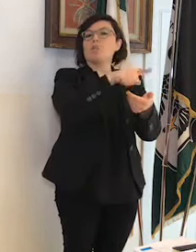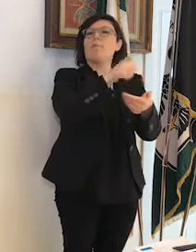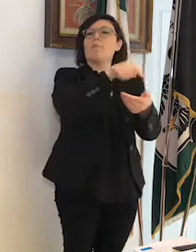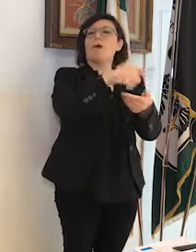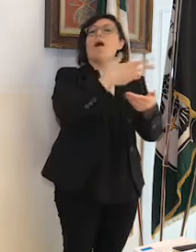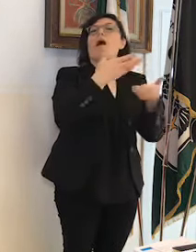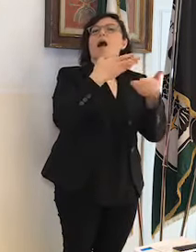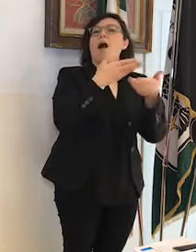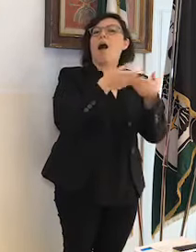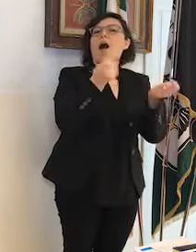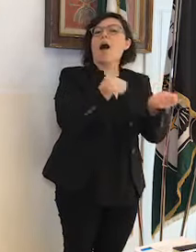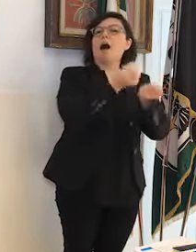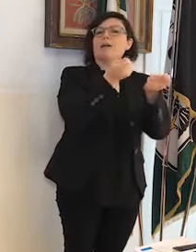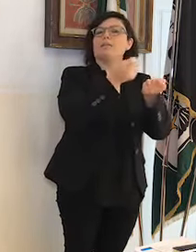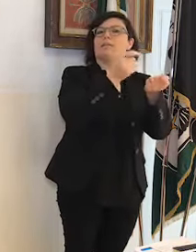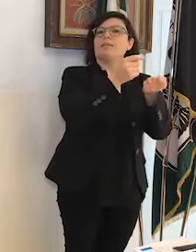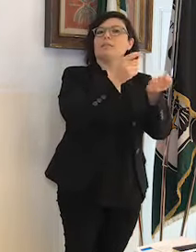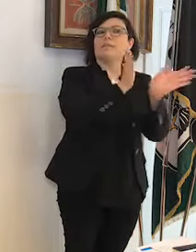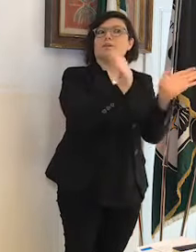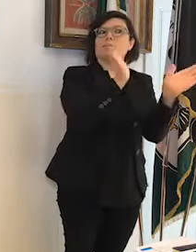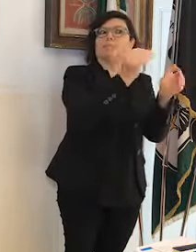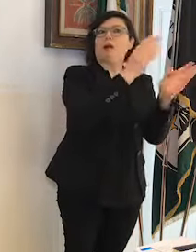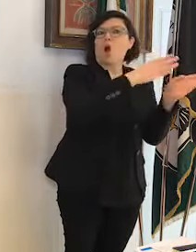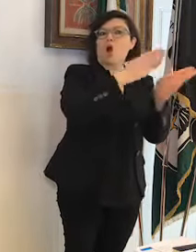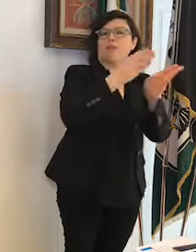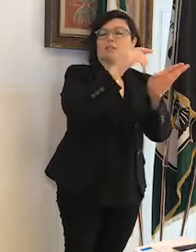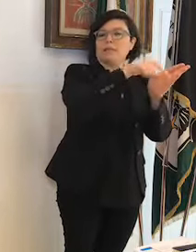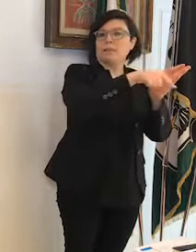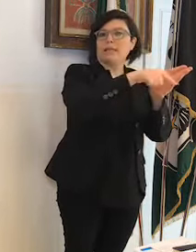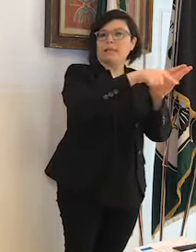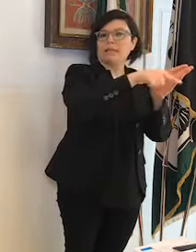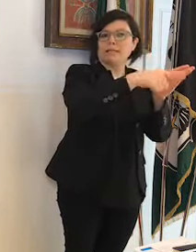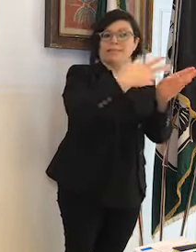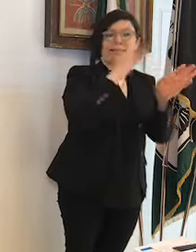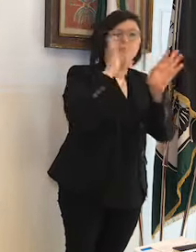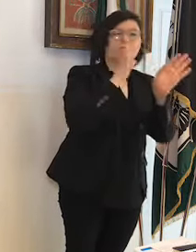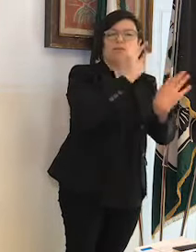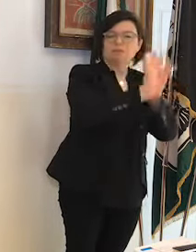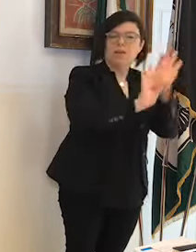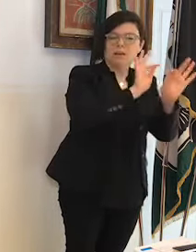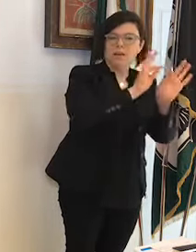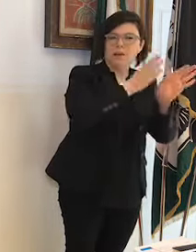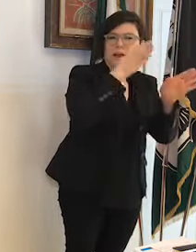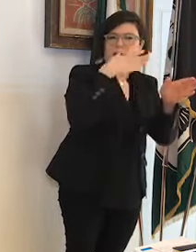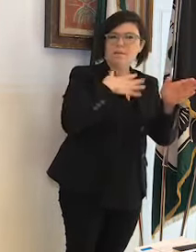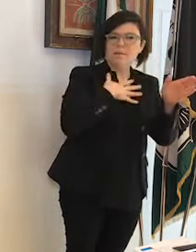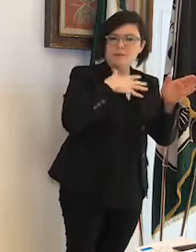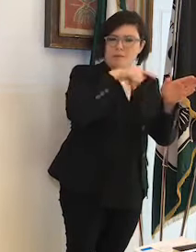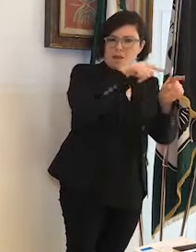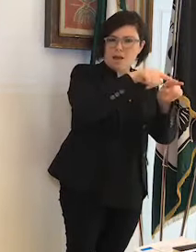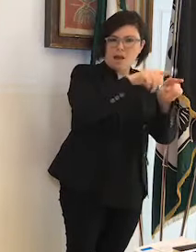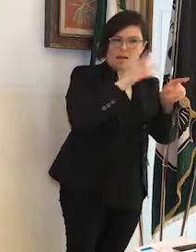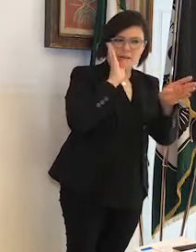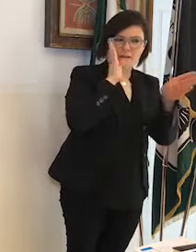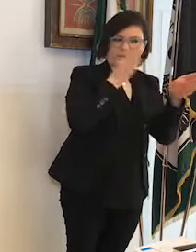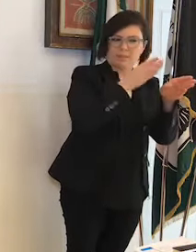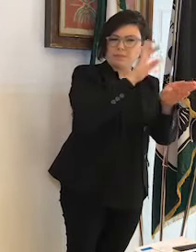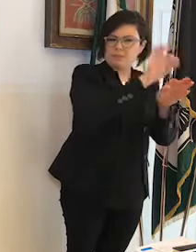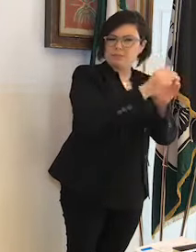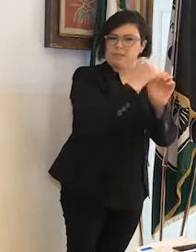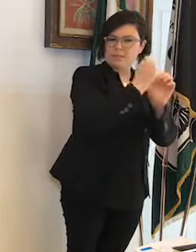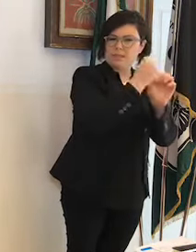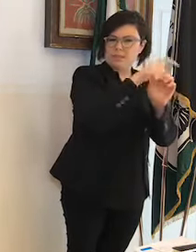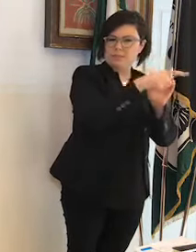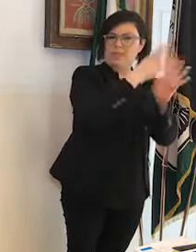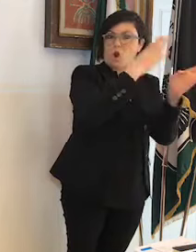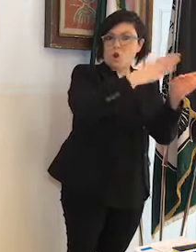del reparto di anestesia e rianimazione della terapia intensiva dell'ospedale San Salvatore dell'Aquila. Arriviamo ai